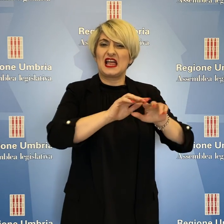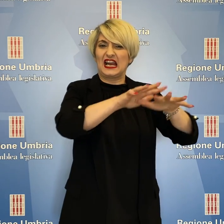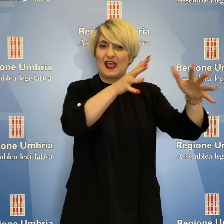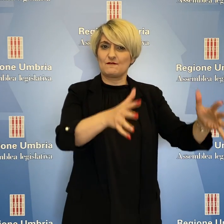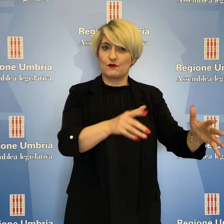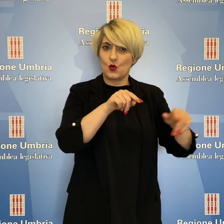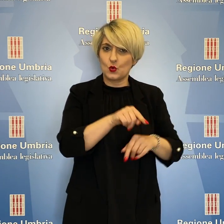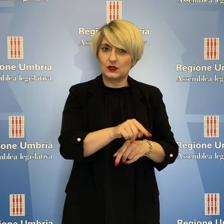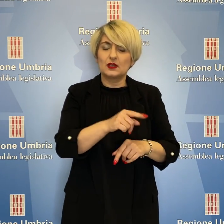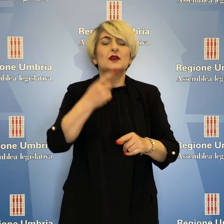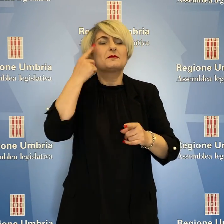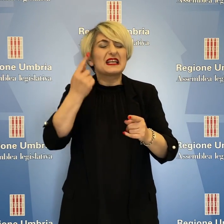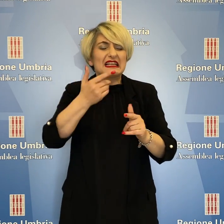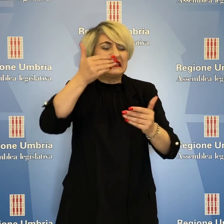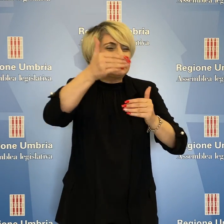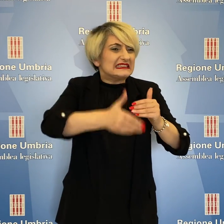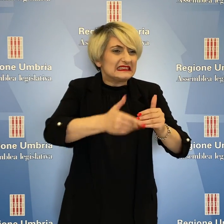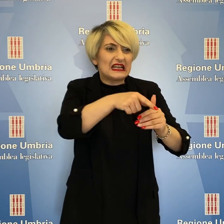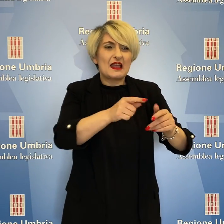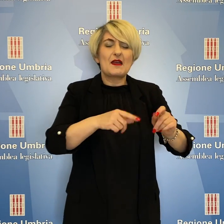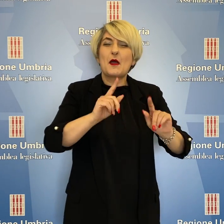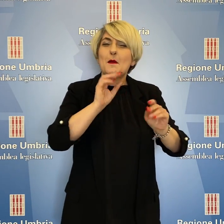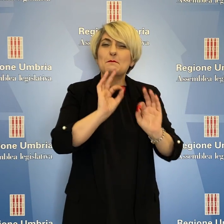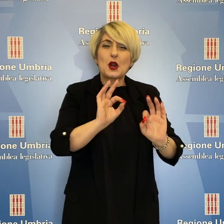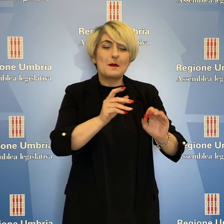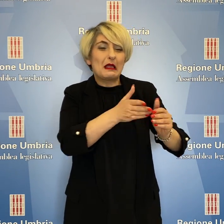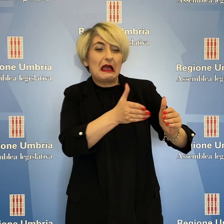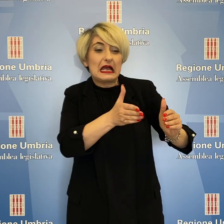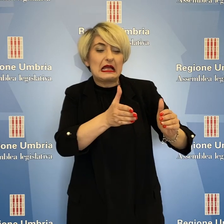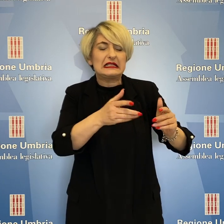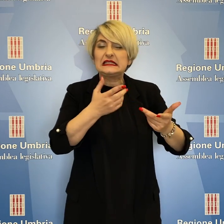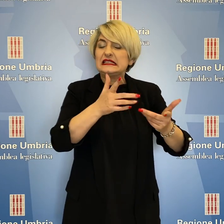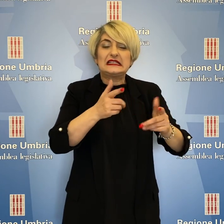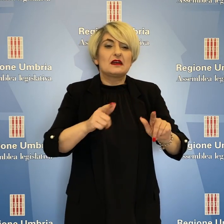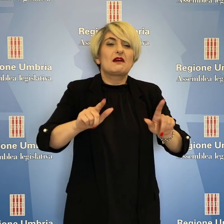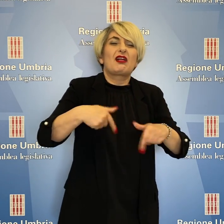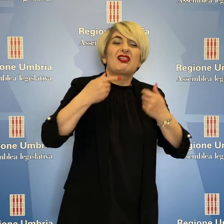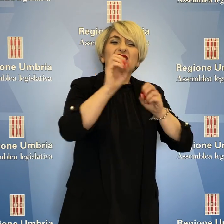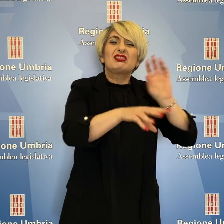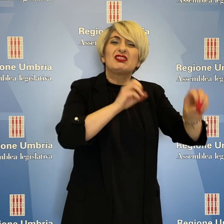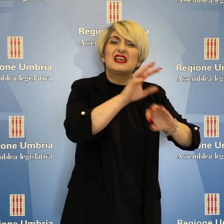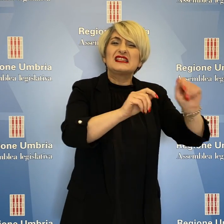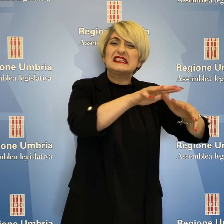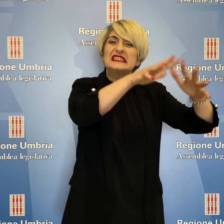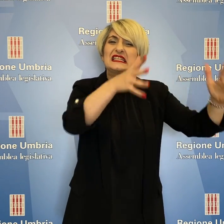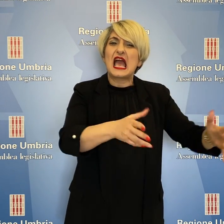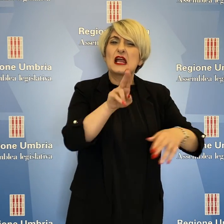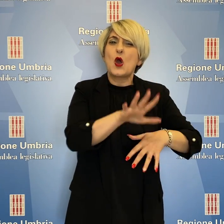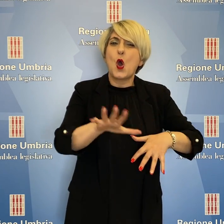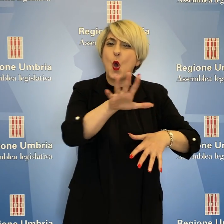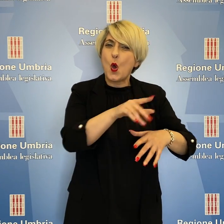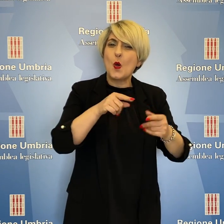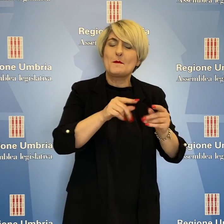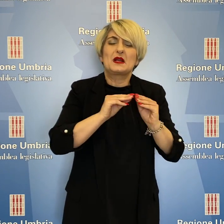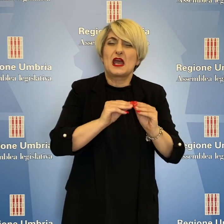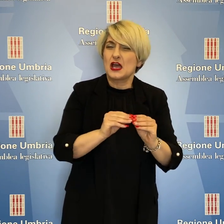particolare riferimento alla limitatissima capacità residuale di conferimento nelle discariche Umbra. L'assessore Roberto